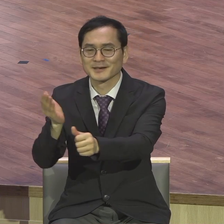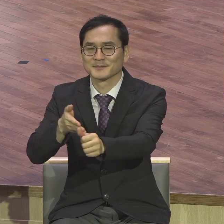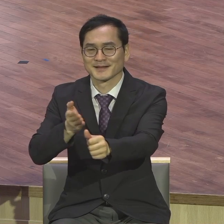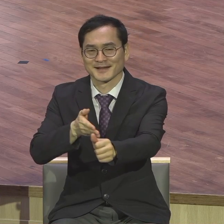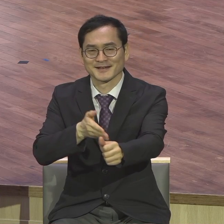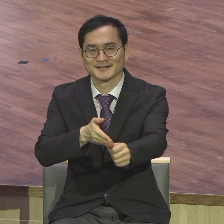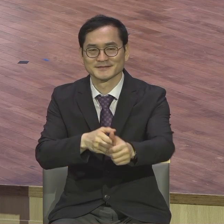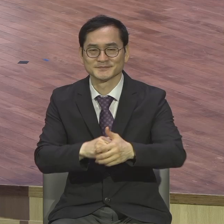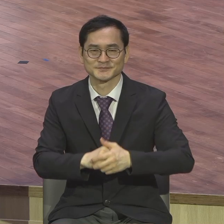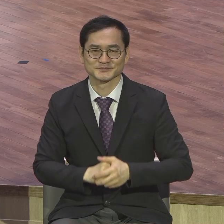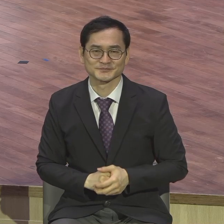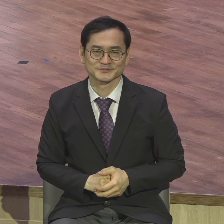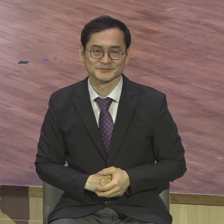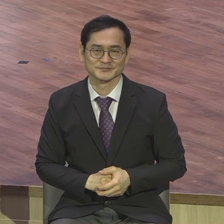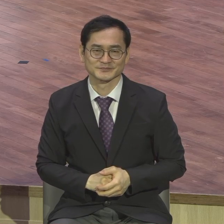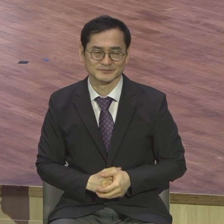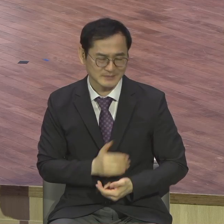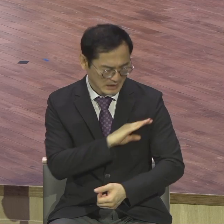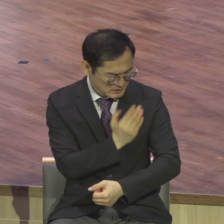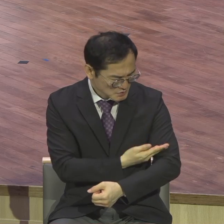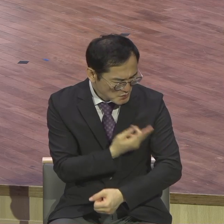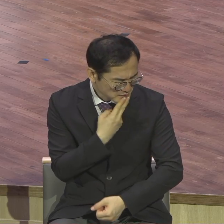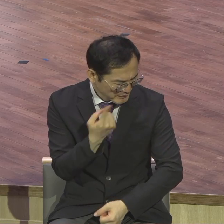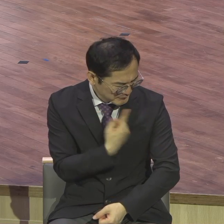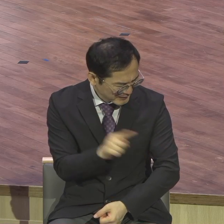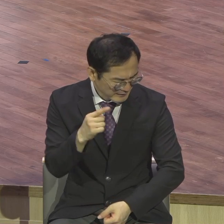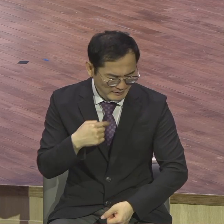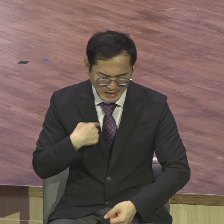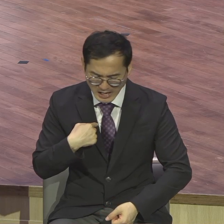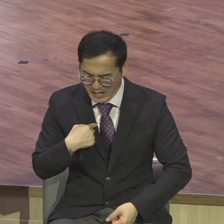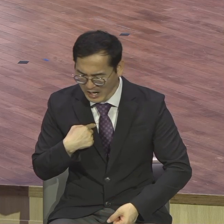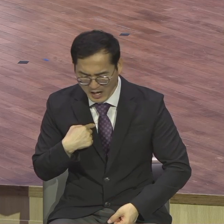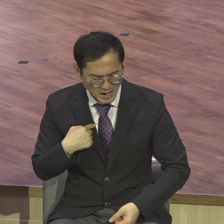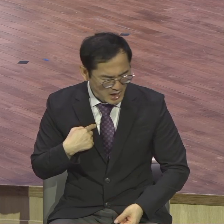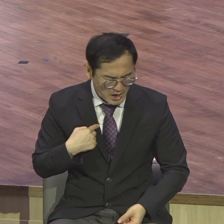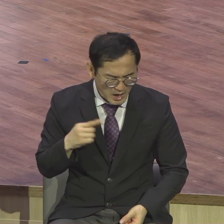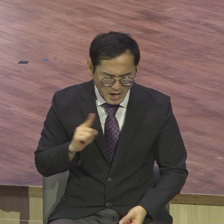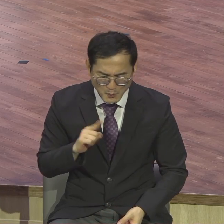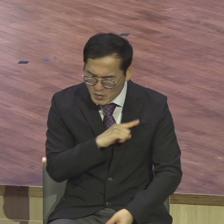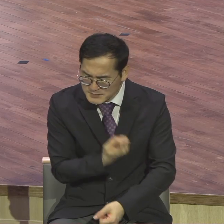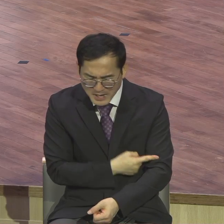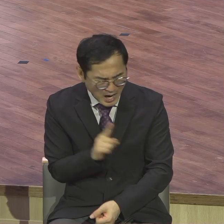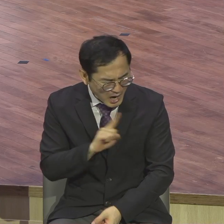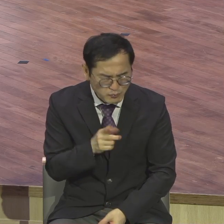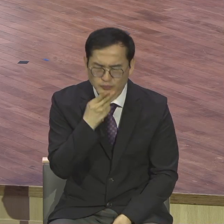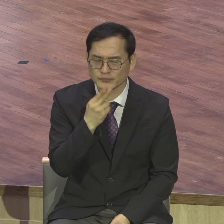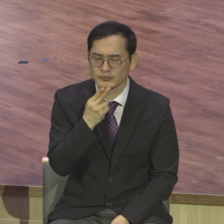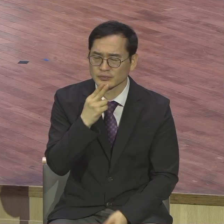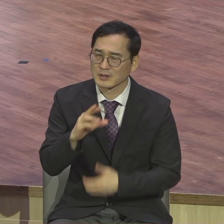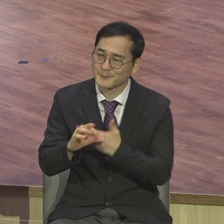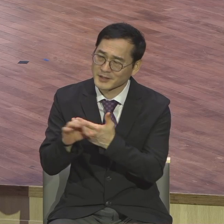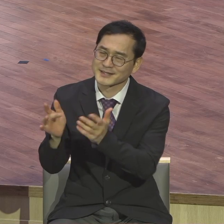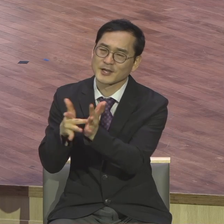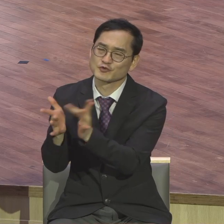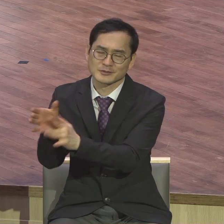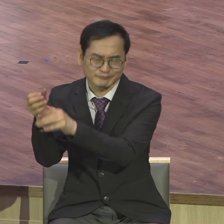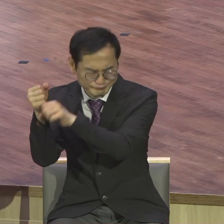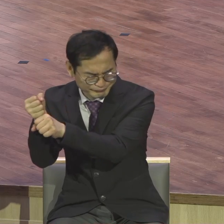무능하거든 잡으세요 아무것도 없다 나는 잘 아무 할 수 있는 힘이 없다 할 때 그 능력이신 그리스도 잡으시라고 사도